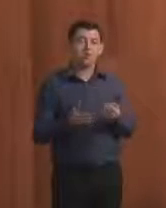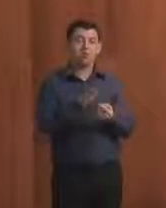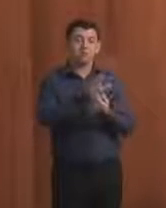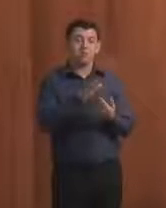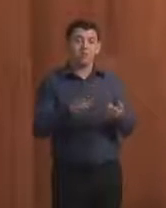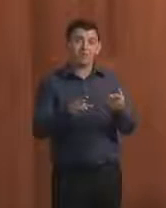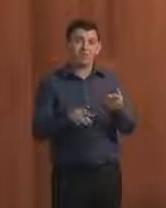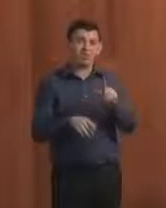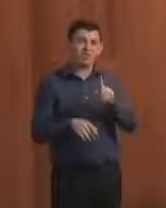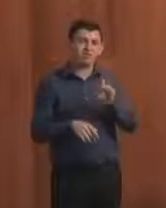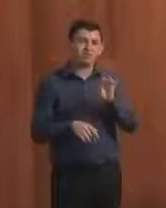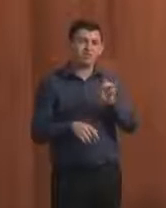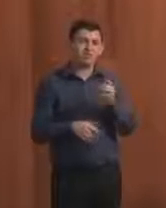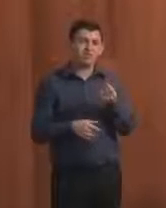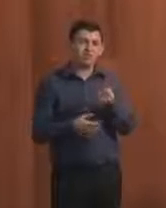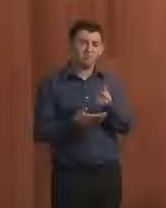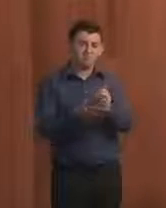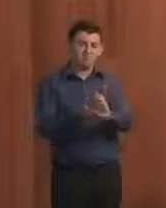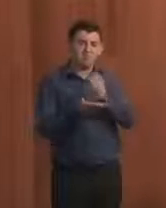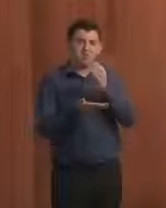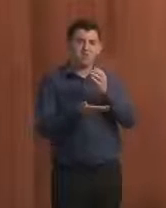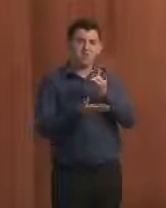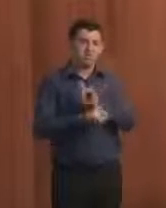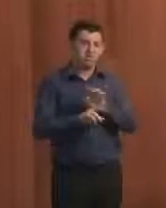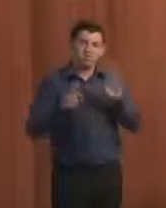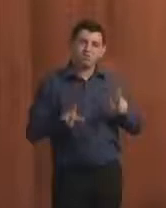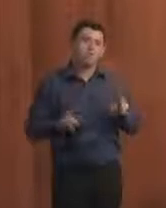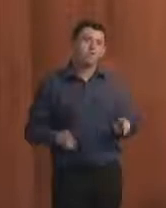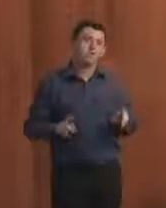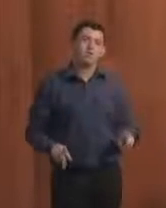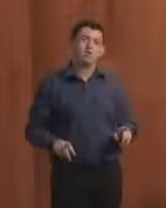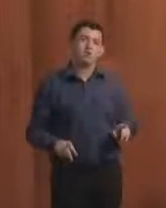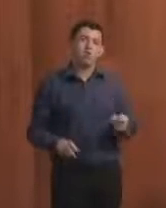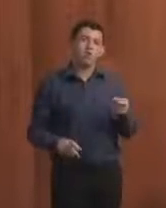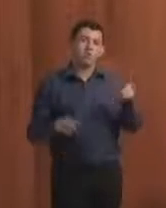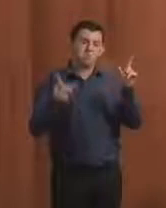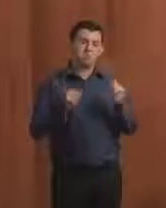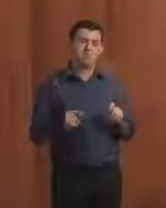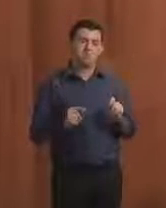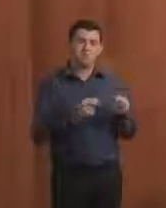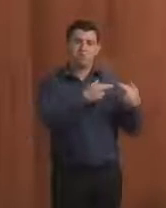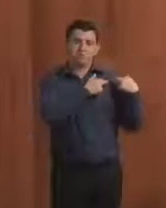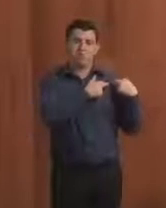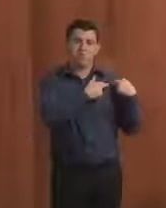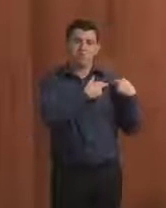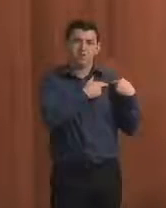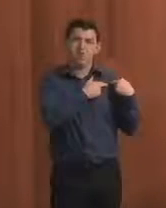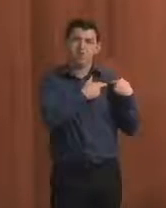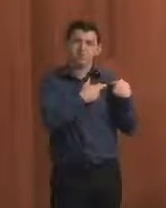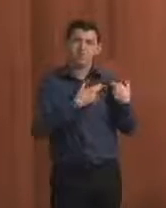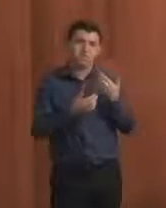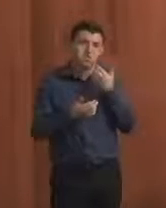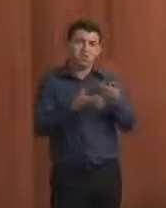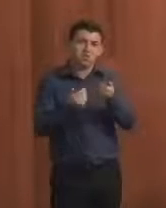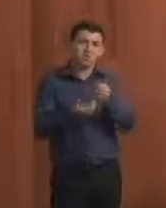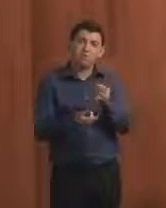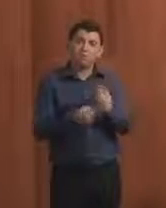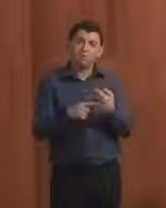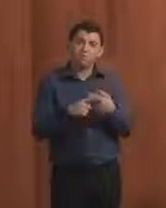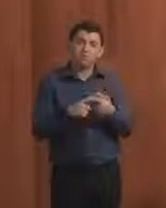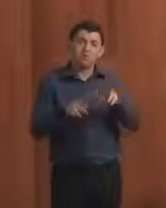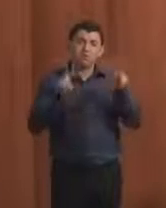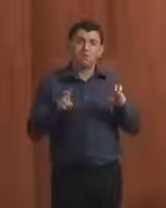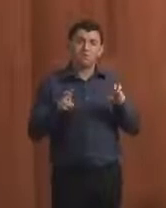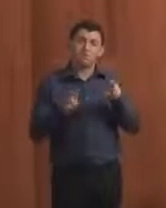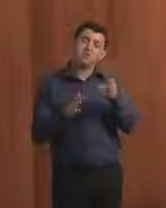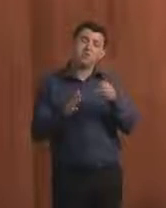reduzir as responsabilidades de acesso à informação às questões orçamentárias, porque principalmente os temas de programas e projetos,